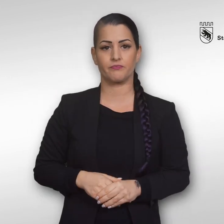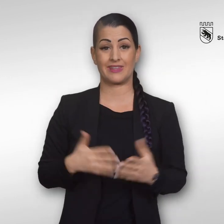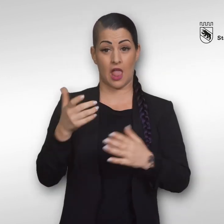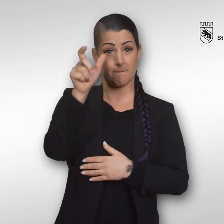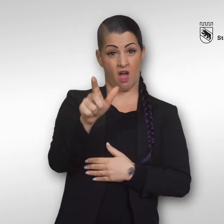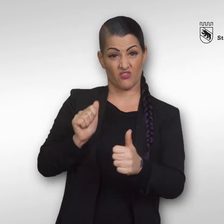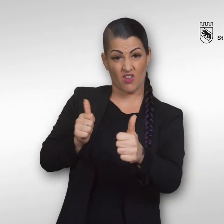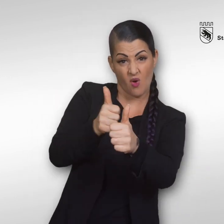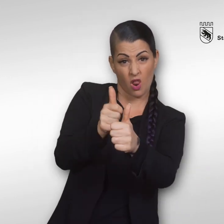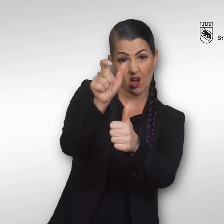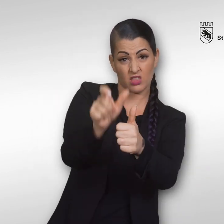Stellt Ihnen jemand nach?